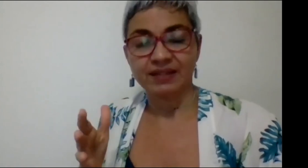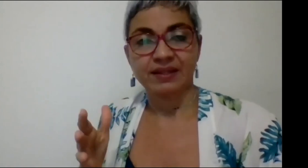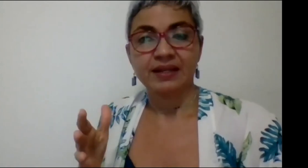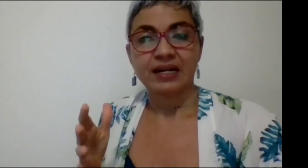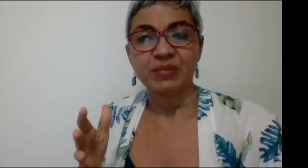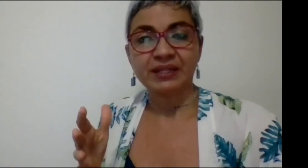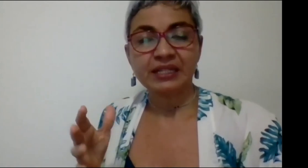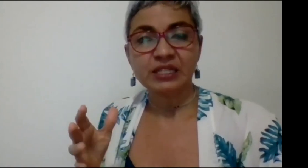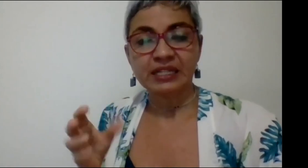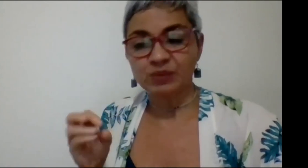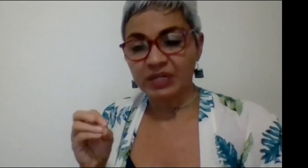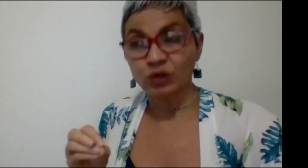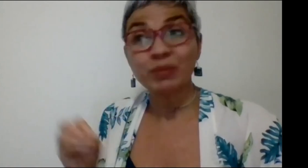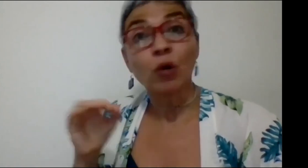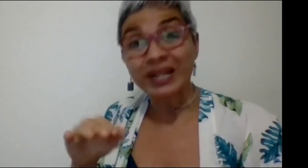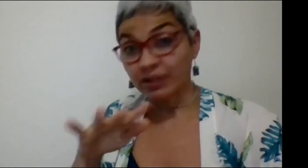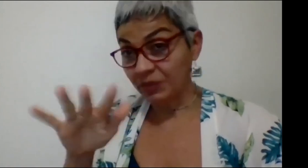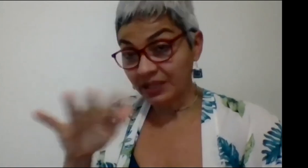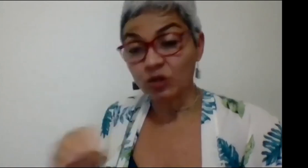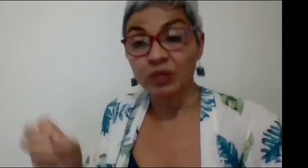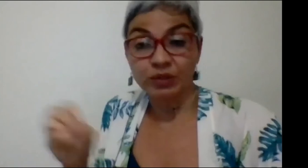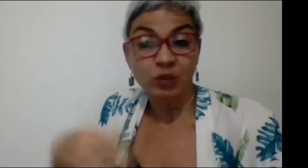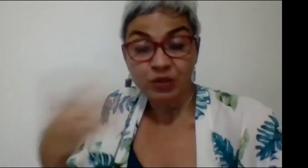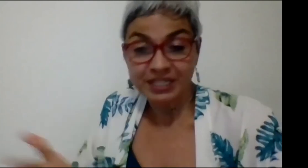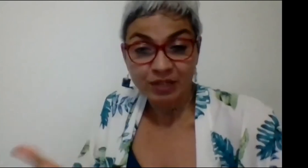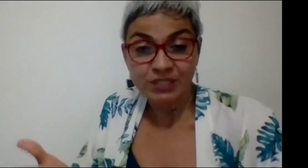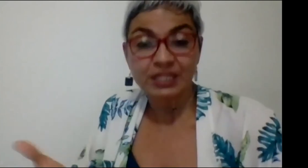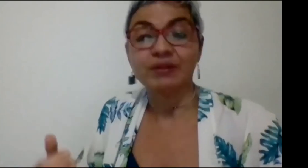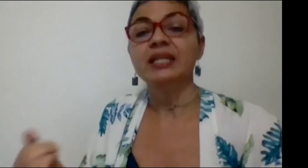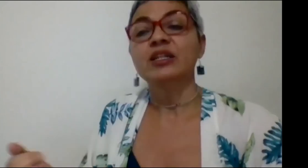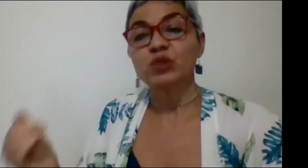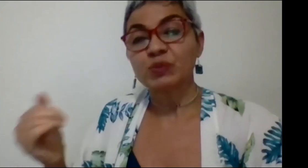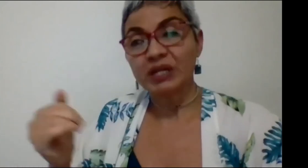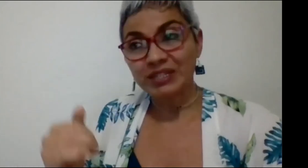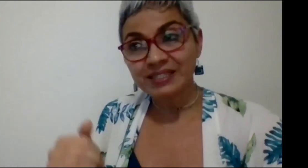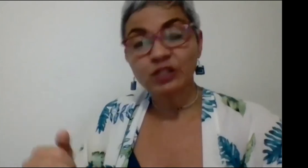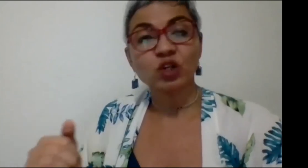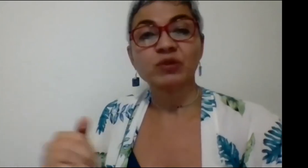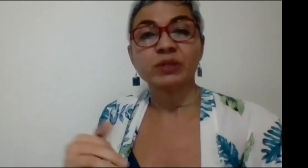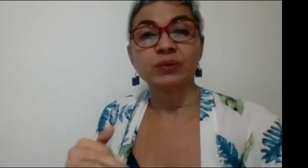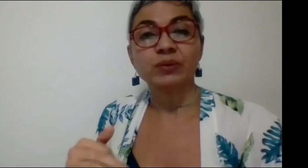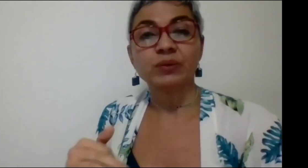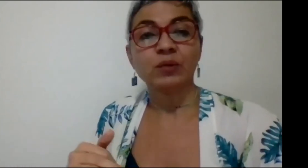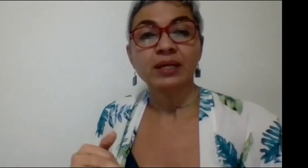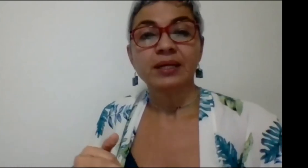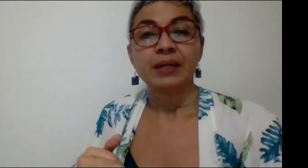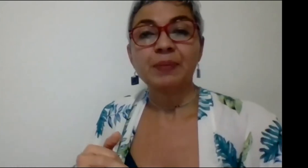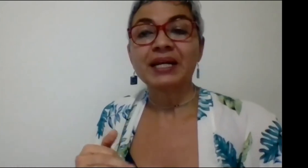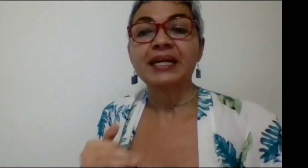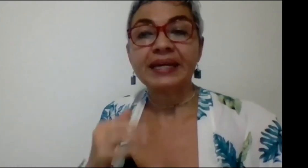aprender el español, mejorar, no aprenderlo, mejorarlo porque ya lo escribe, su español escrito como segunda lengua para que